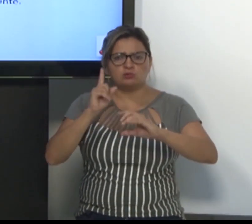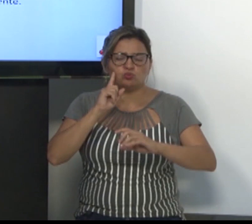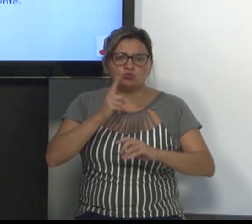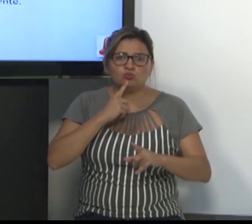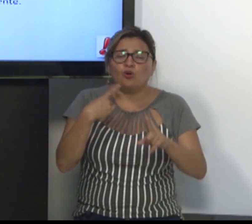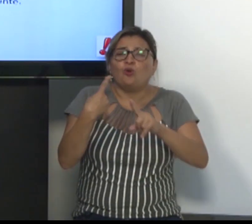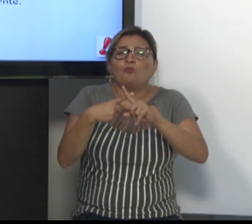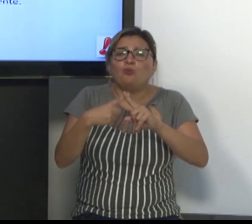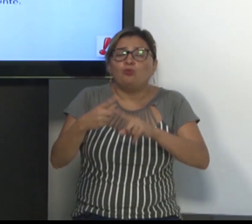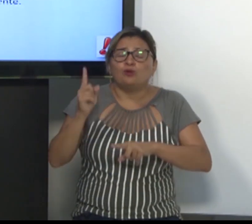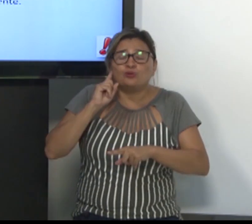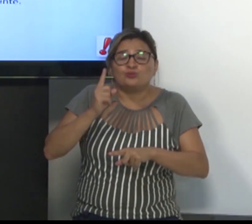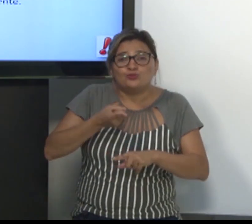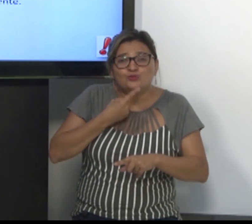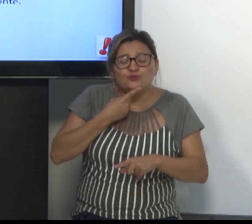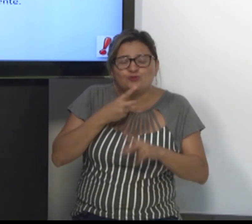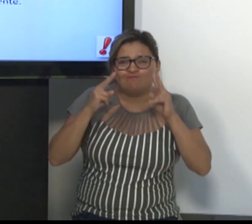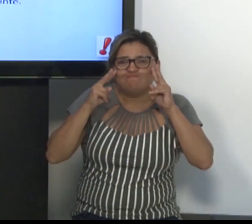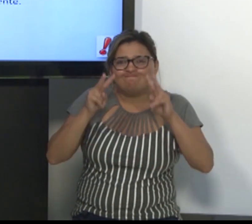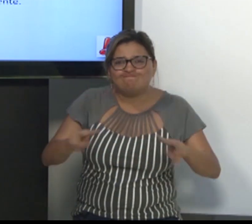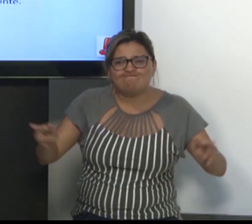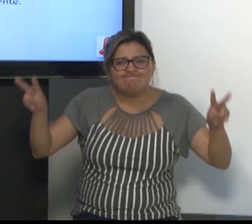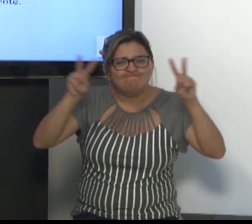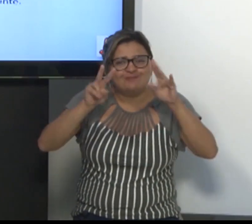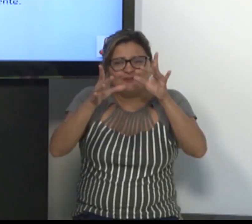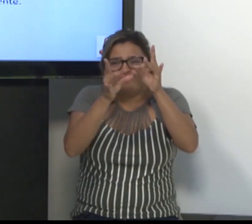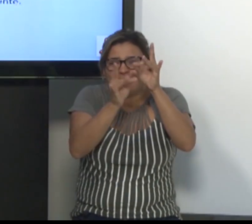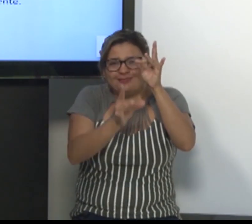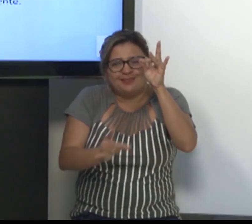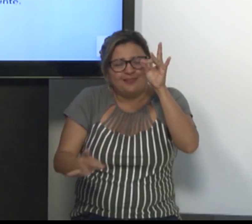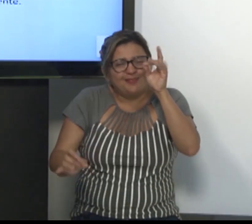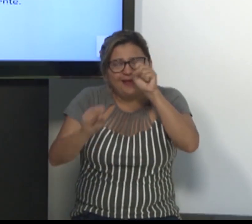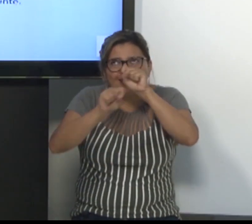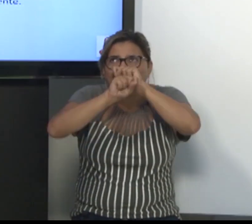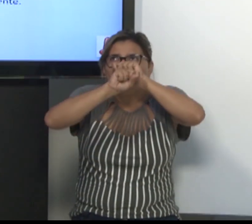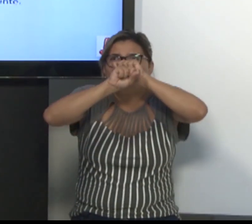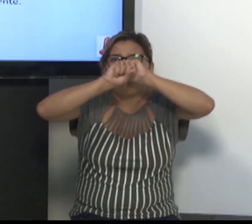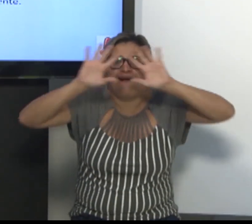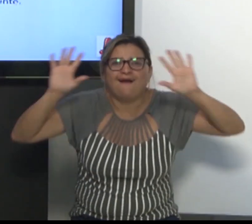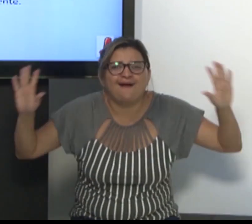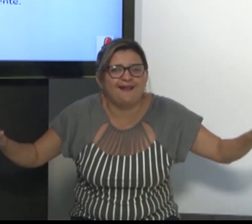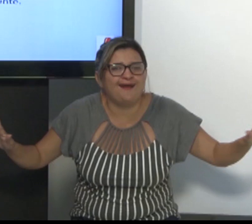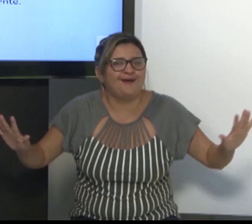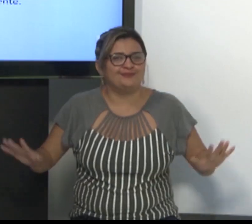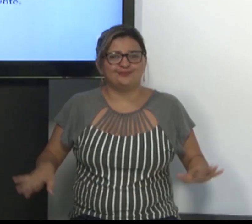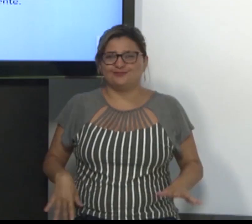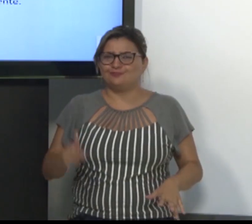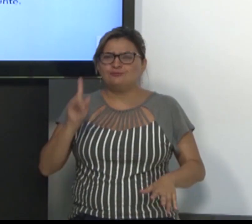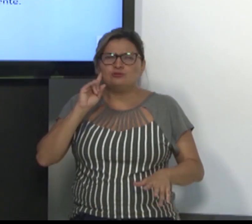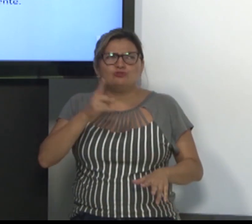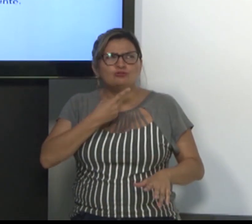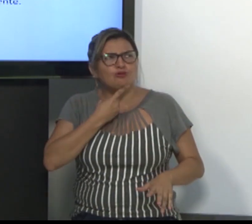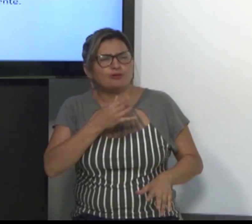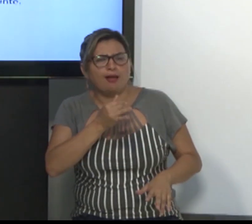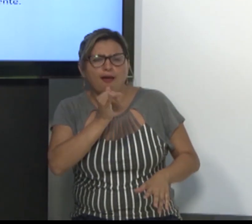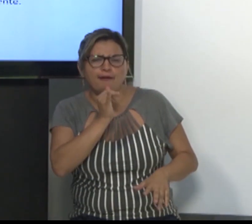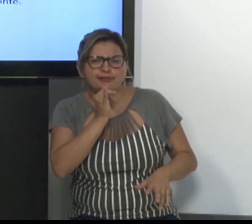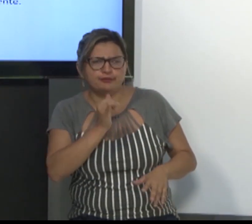Mas as coisas, elas precisam estar de acordo. Porque assim, quando o surdo vê, ele vai ver aquele vídeo com clareza,